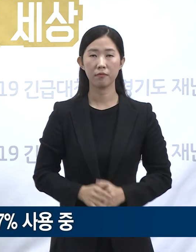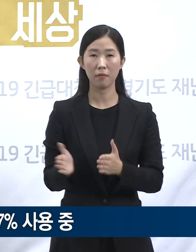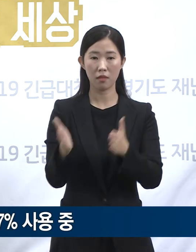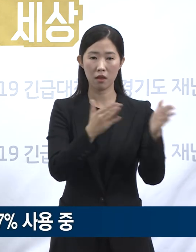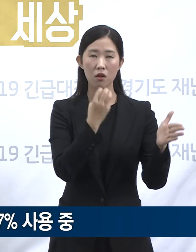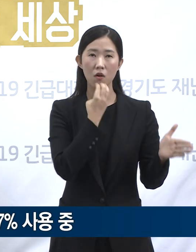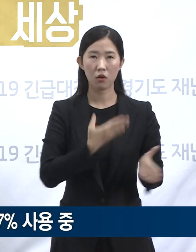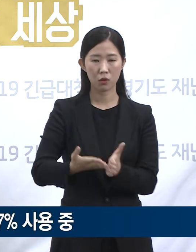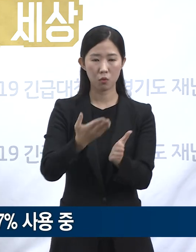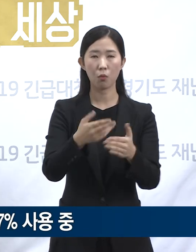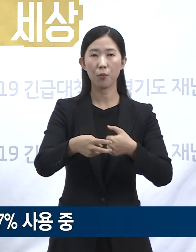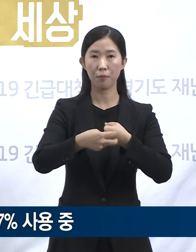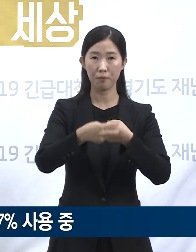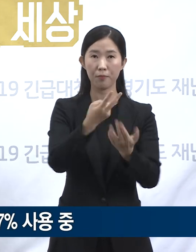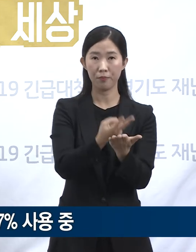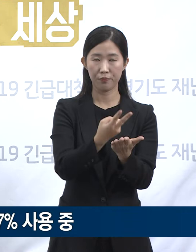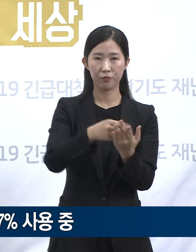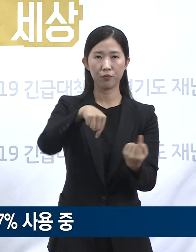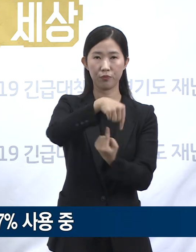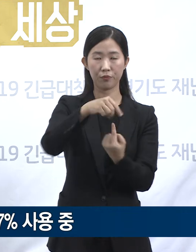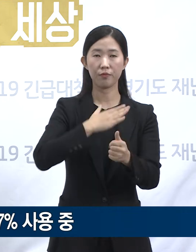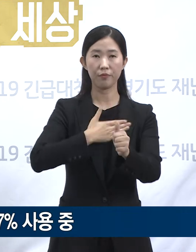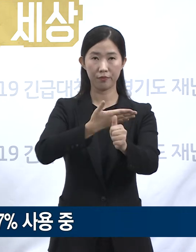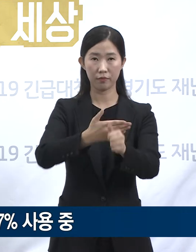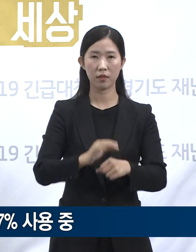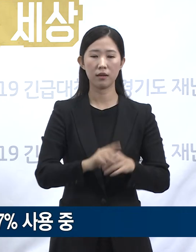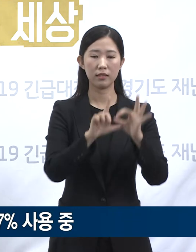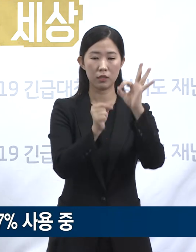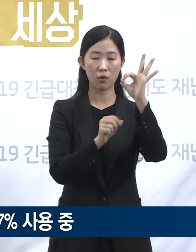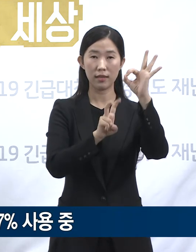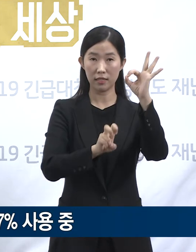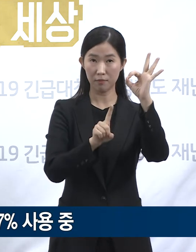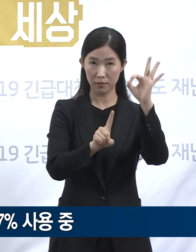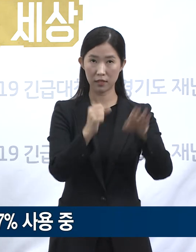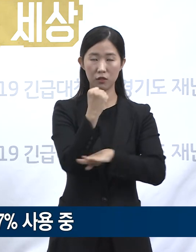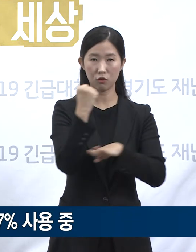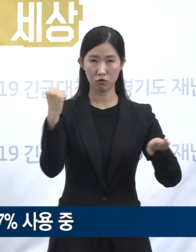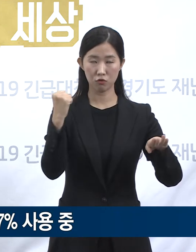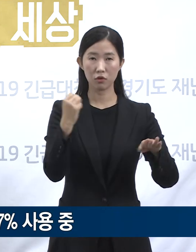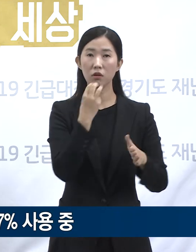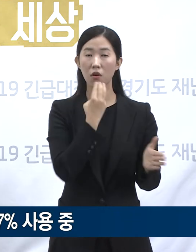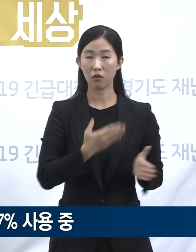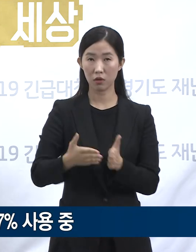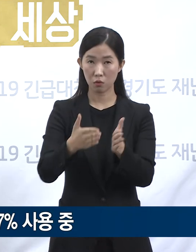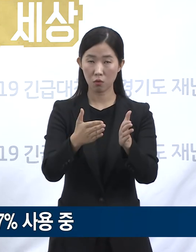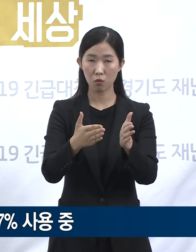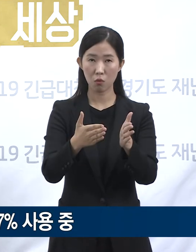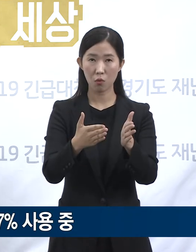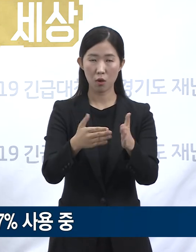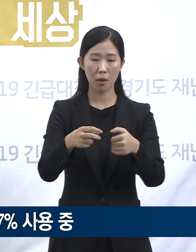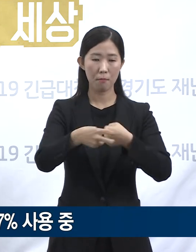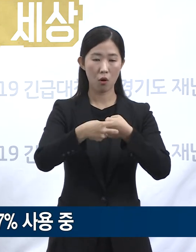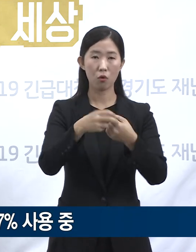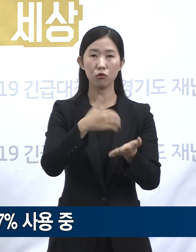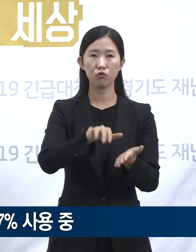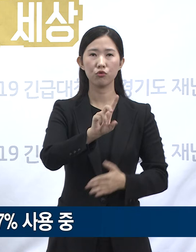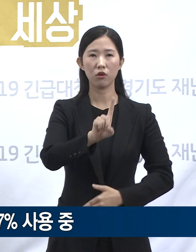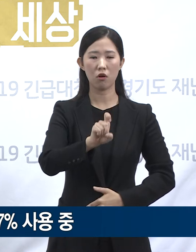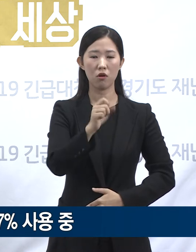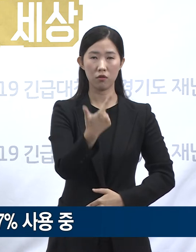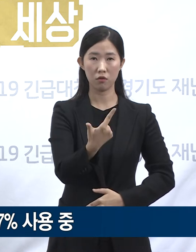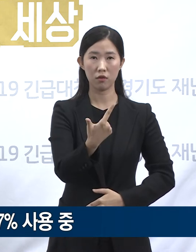병상 운용 현황입니다. 10월 21일 0시 기준, 경기도는 총 16개 병원에